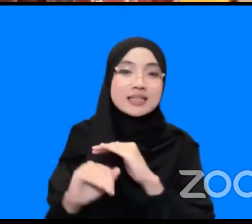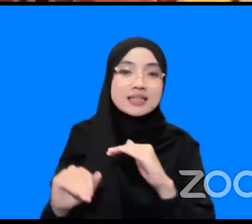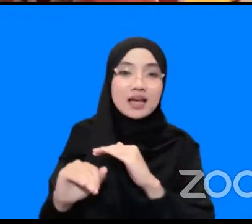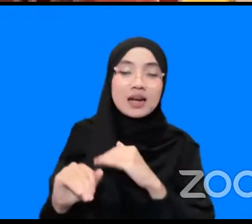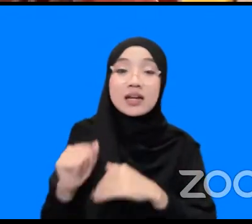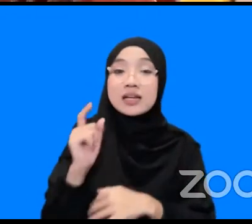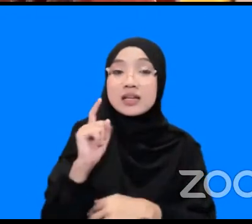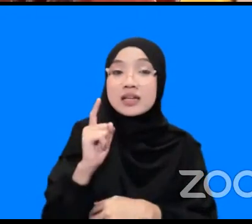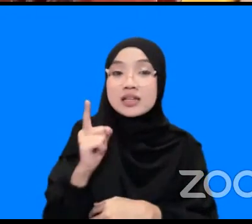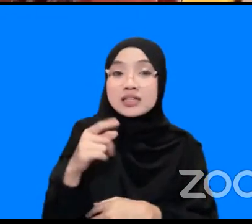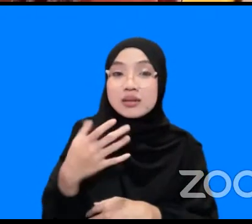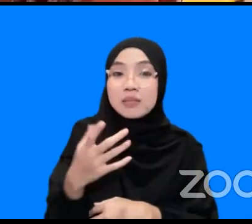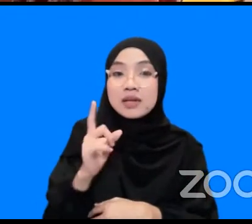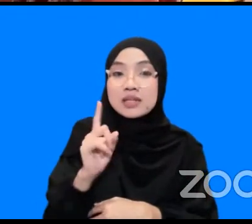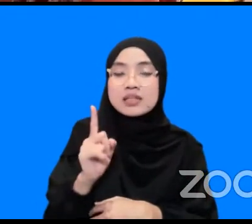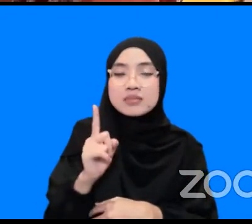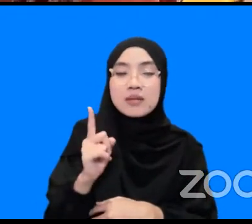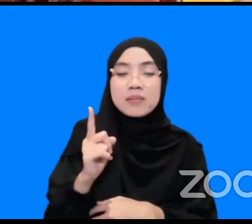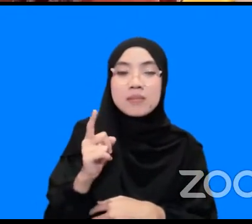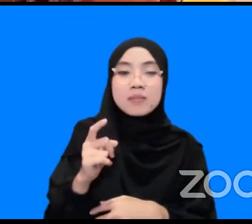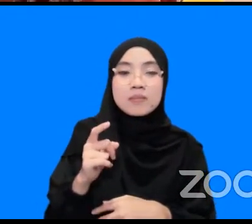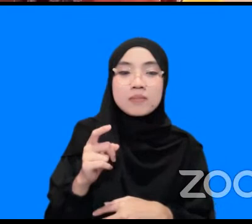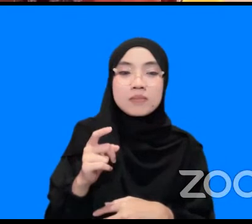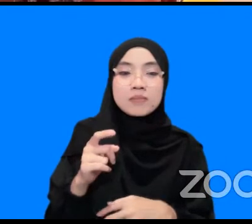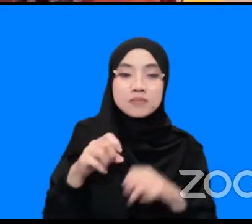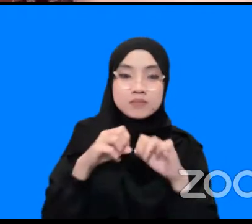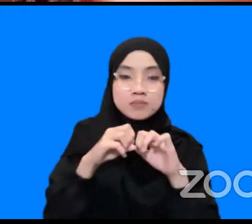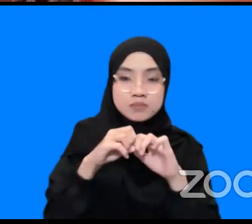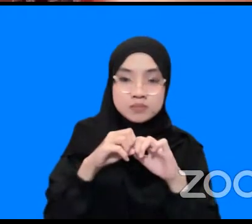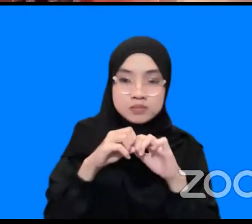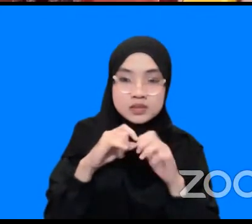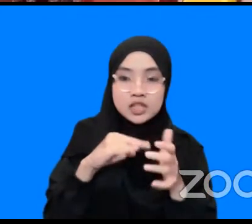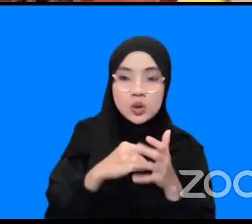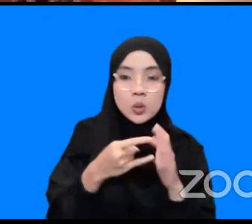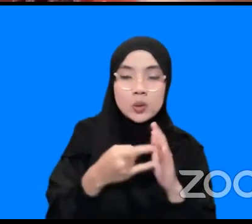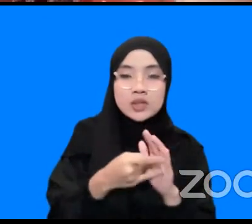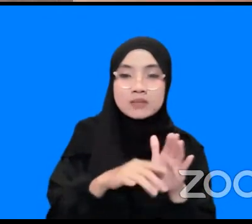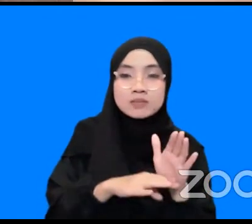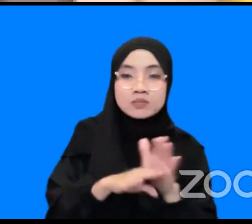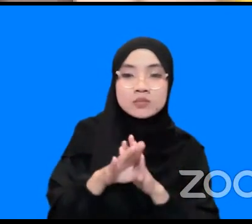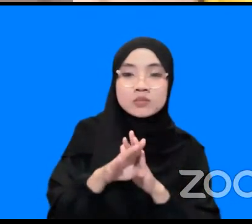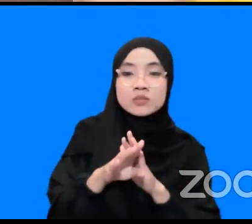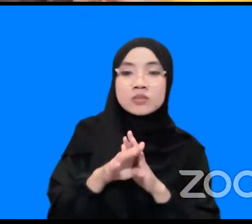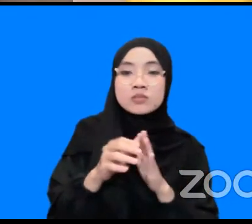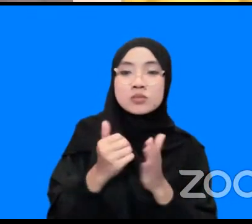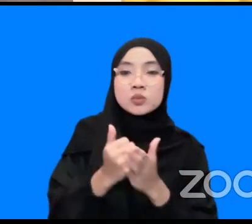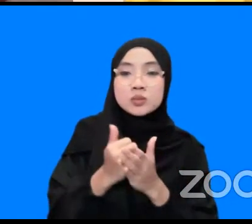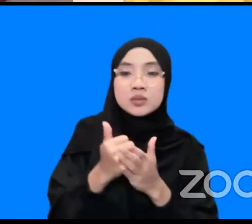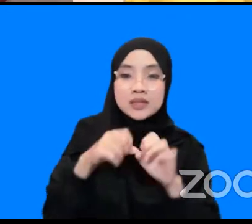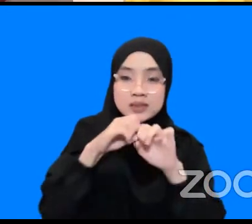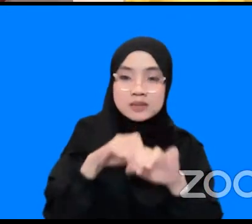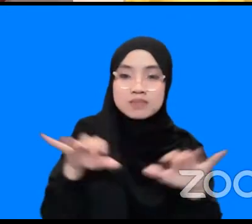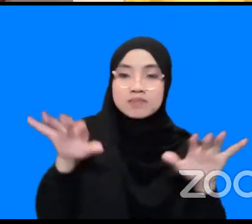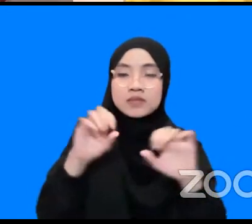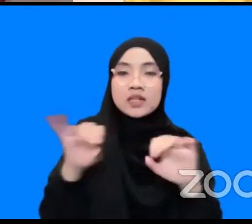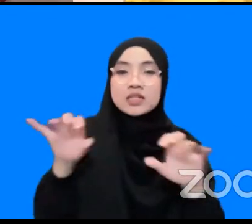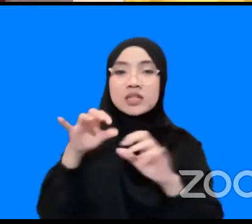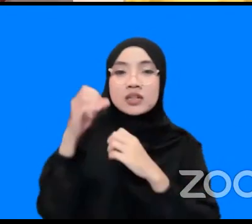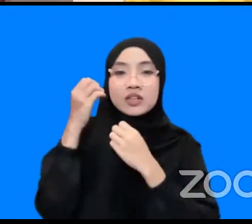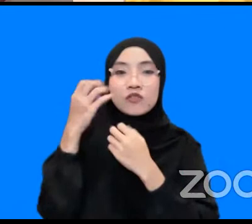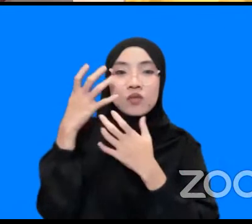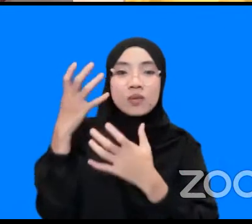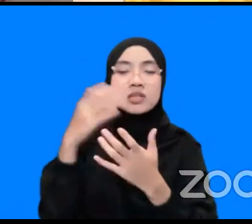mendeterminasi atau mengurai teknologi canggih yang bentuknya seperti informasi